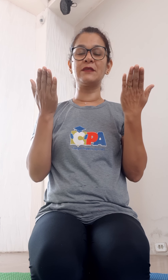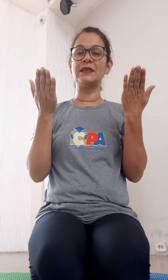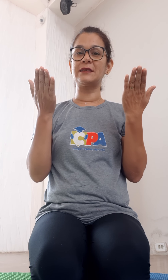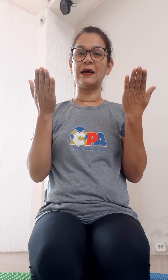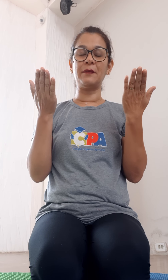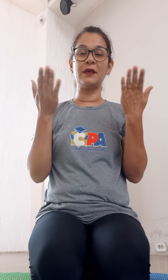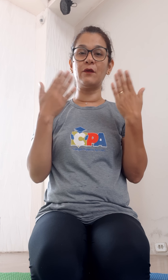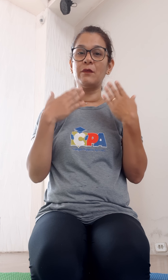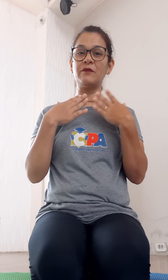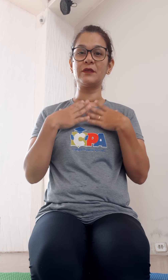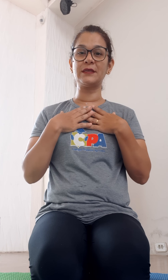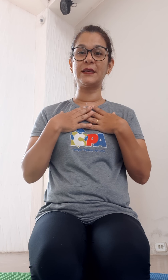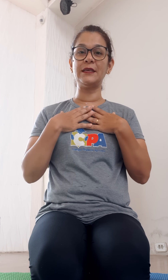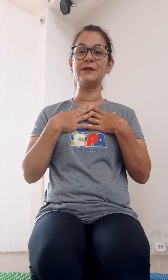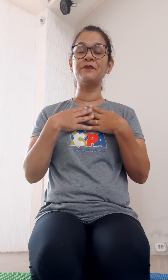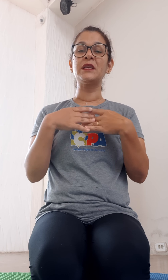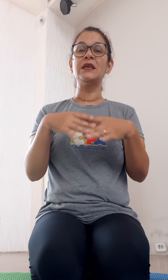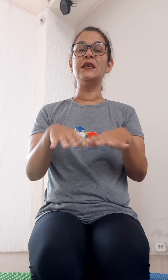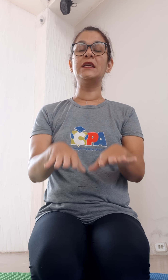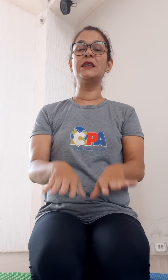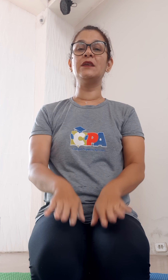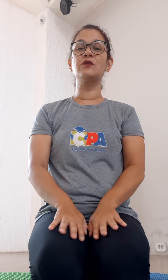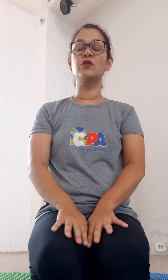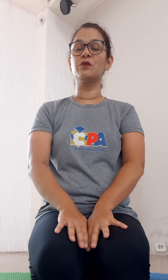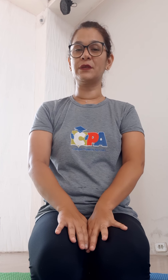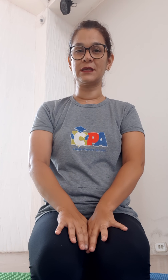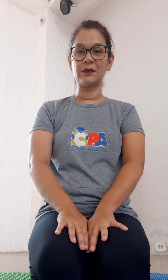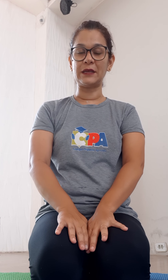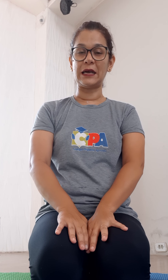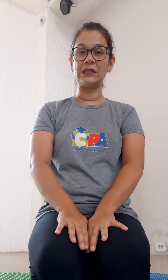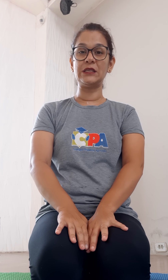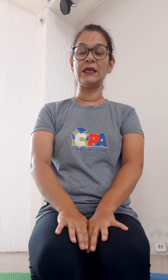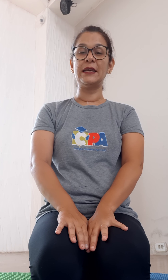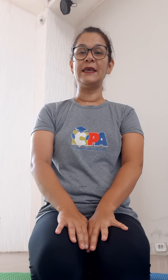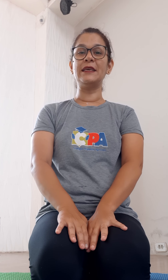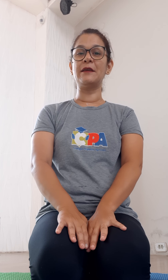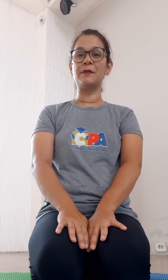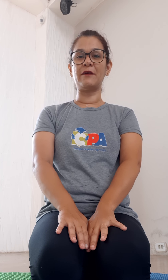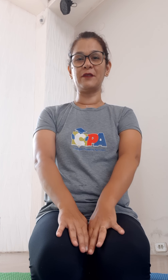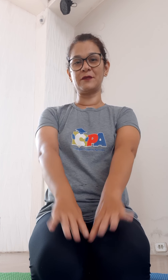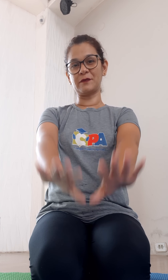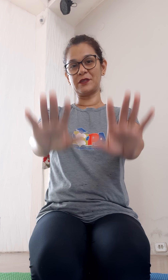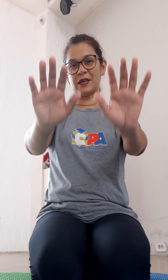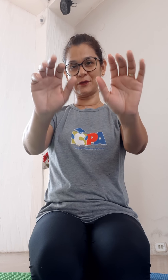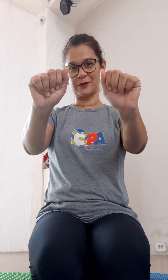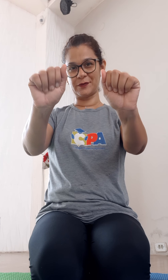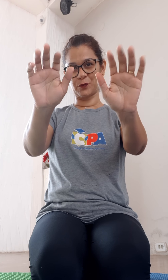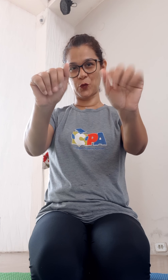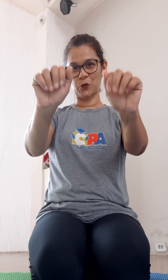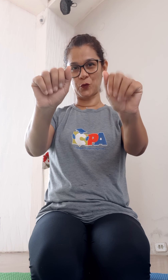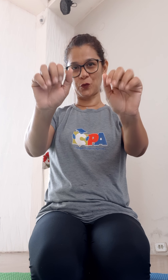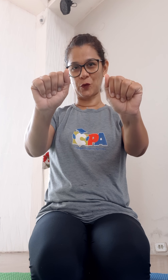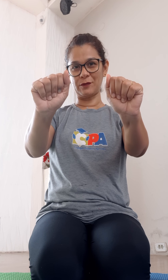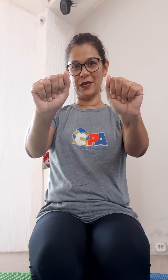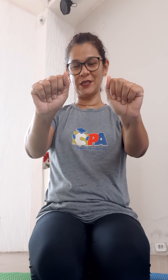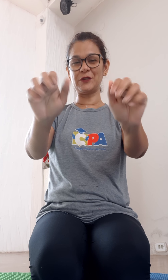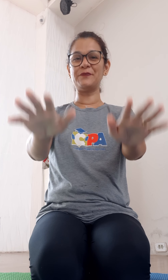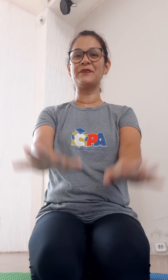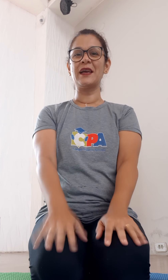Vocês sabem que eu amo vocês e que eu estou com muita saudade e que em breve nós vamos estar juntos. Beijo,